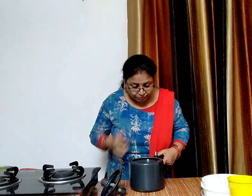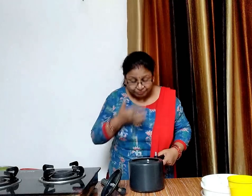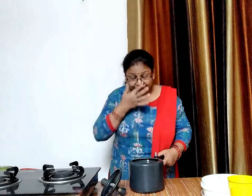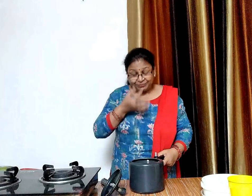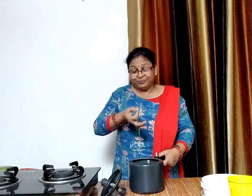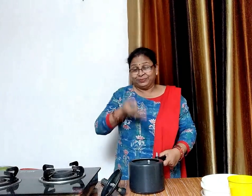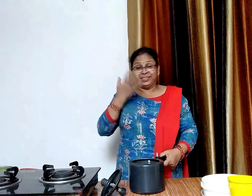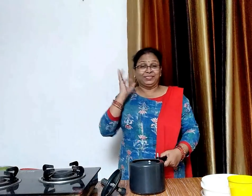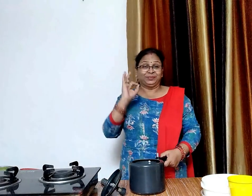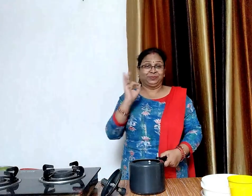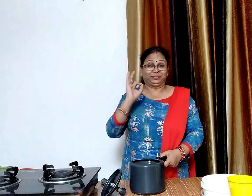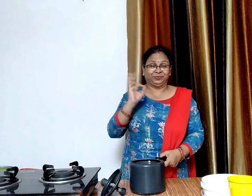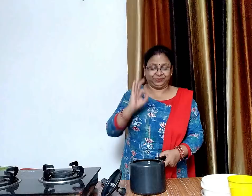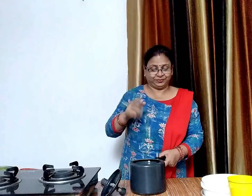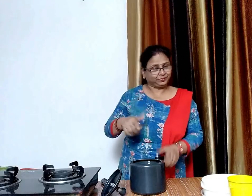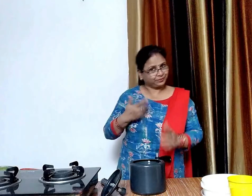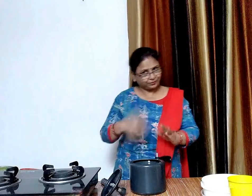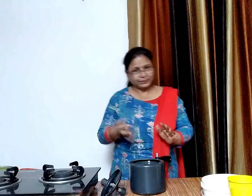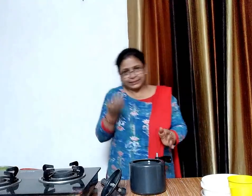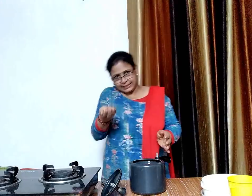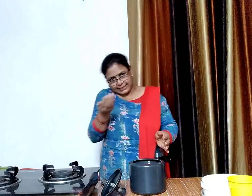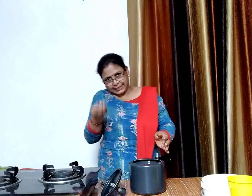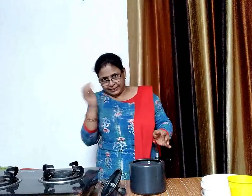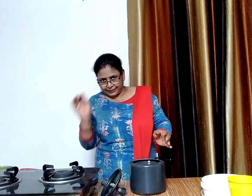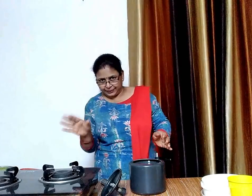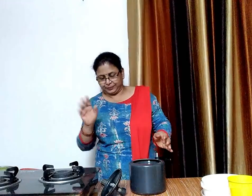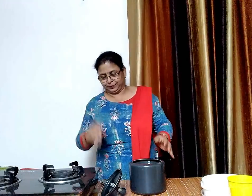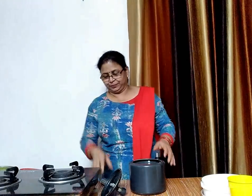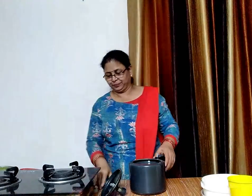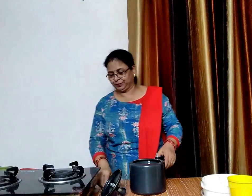खुश्बू तो काफी अच्छी आ रही है अब इसे हम चान लेंगे